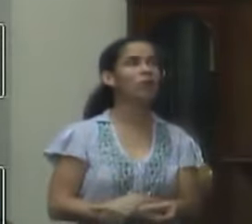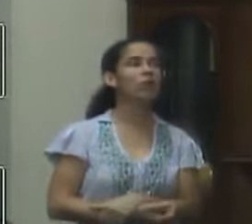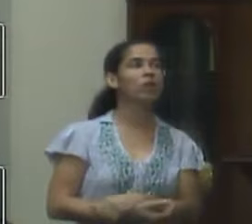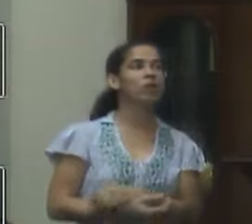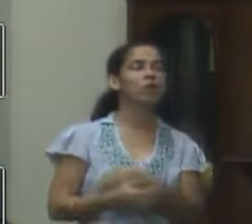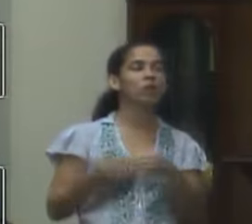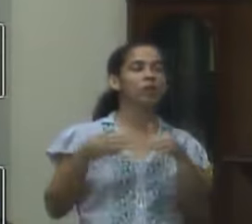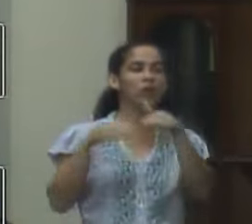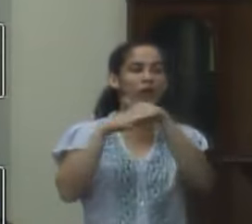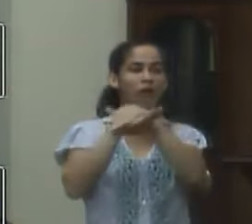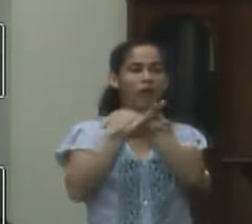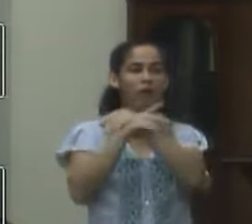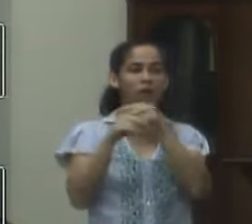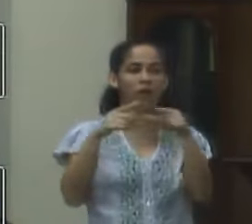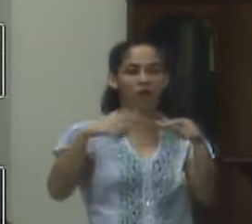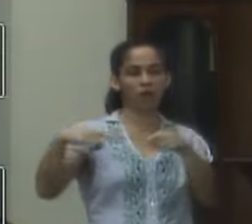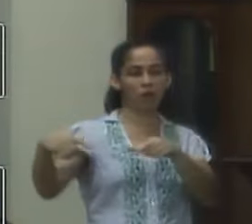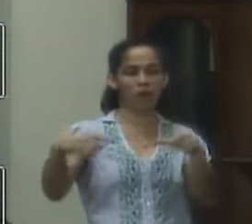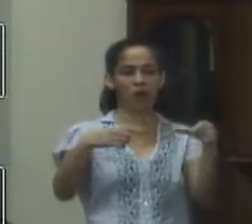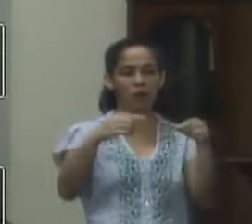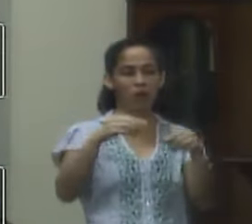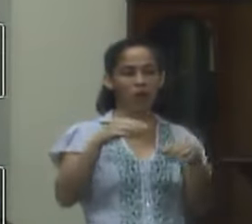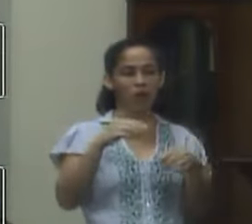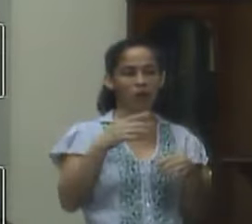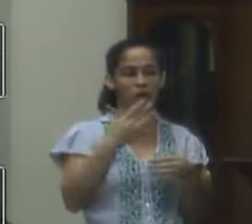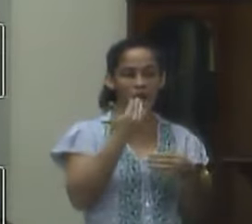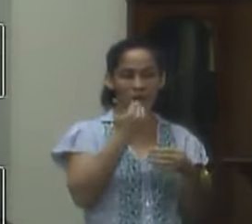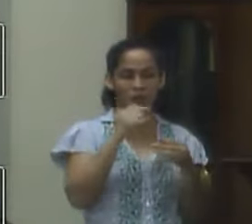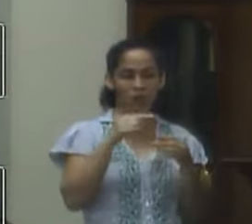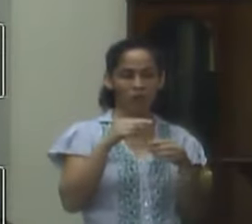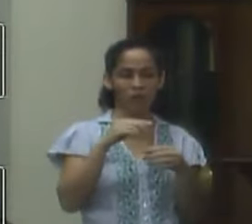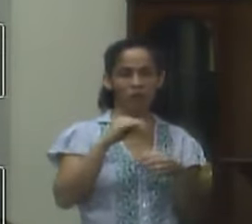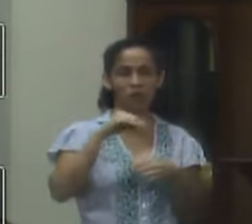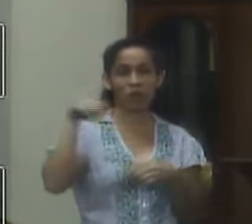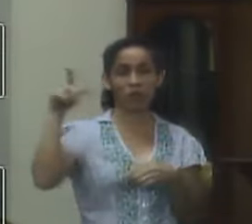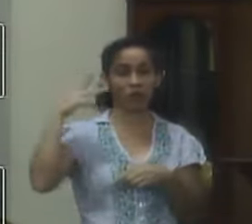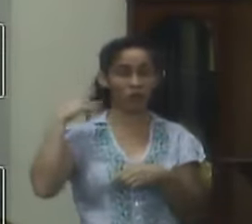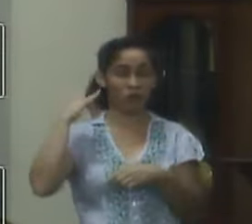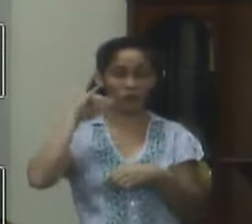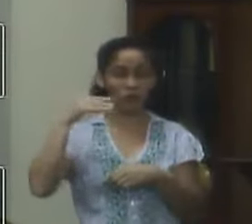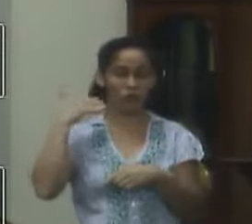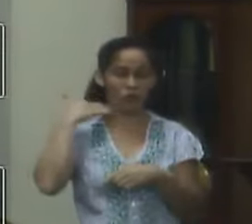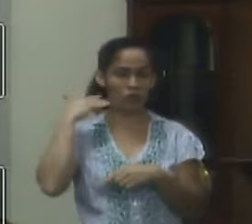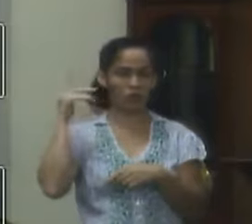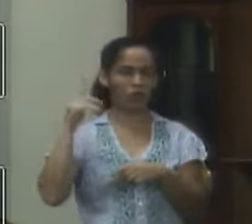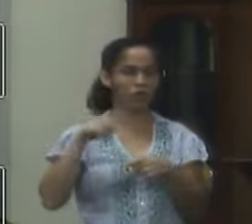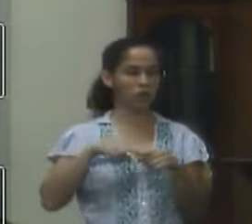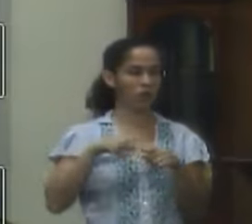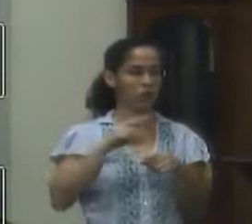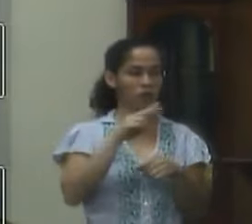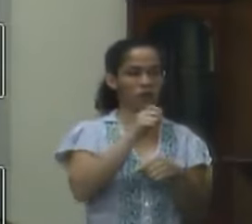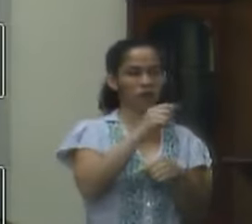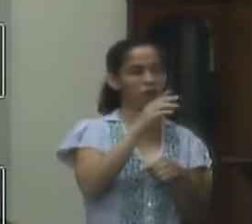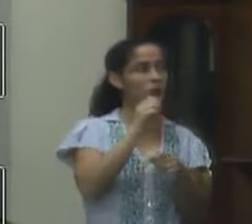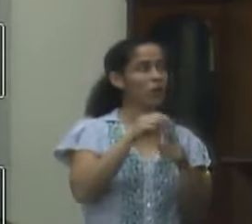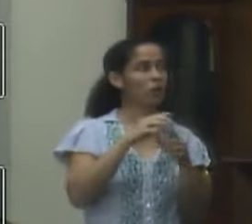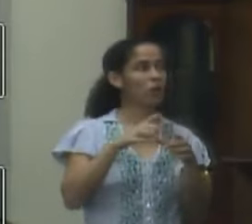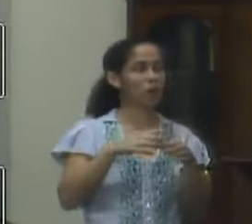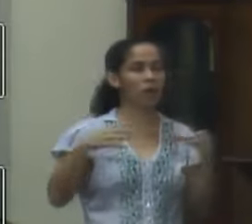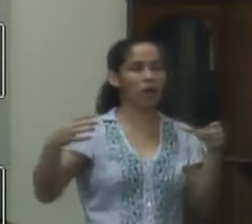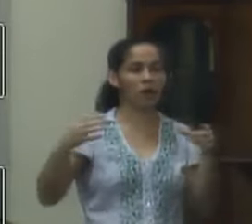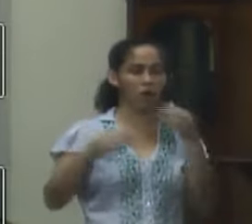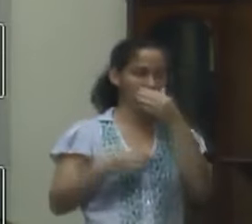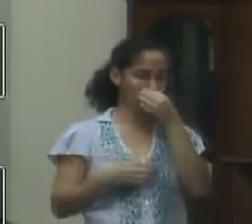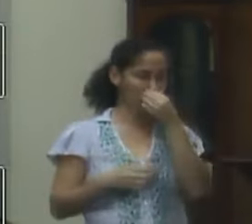refeitório que está lá no pátio em Juiz de Fora e também um vagão cargueiro que é aquele vagão que tem mais espaço